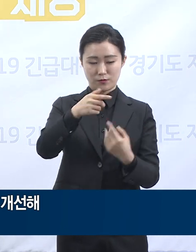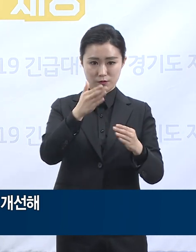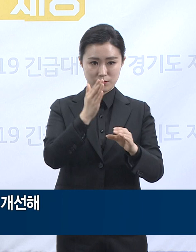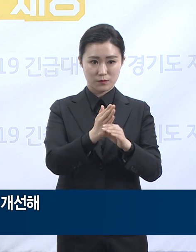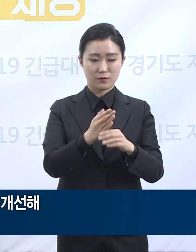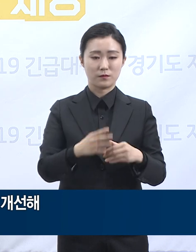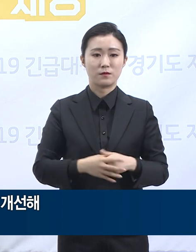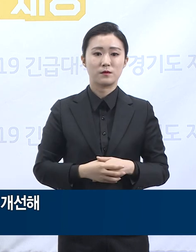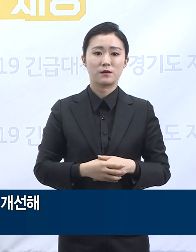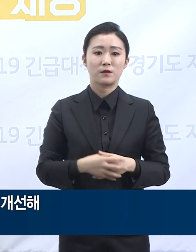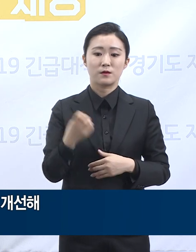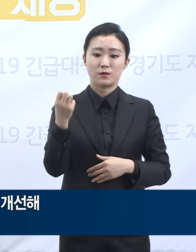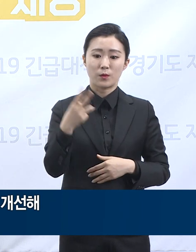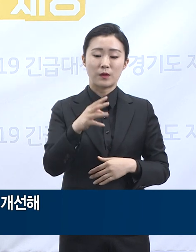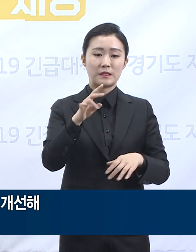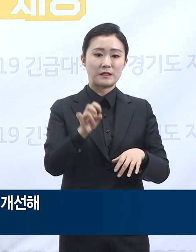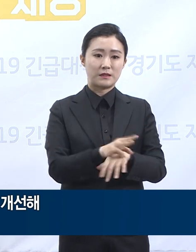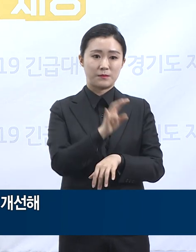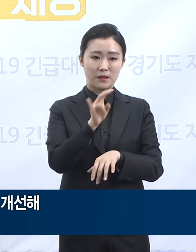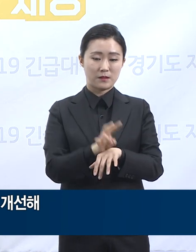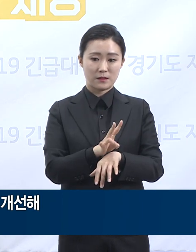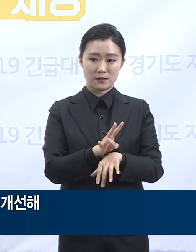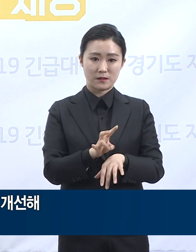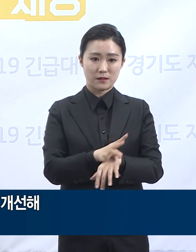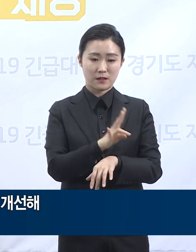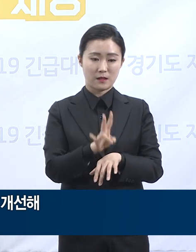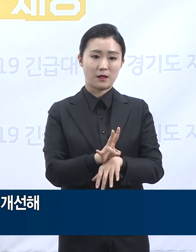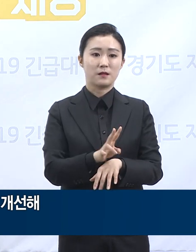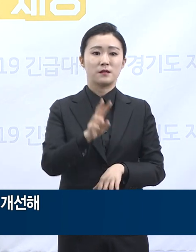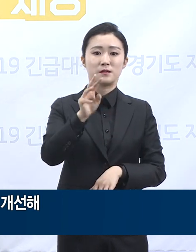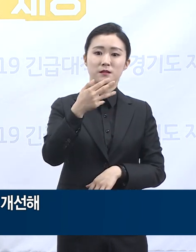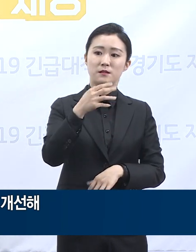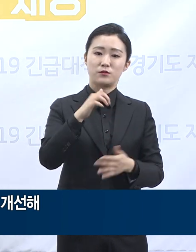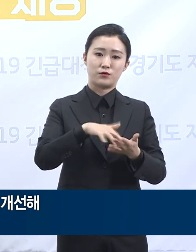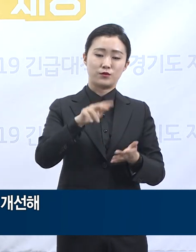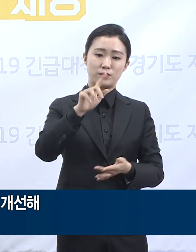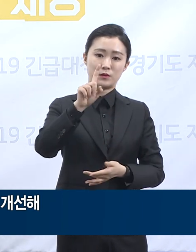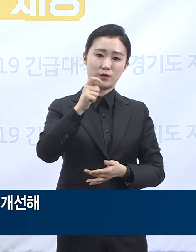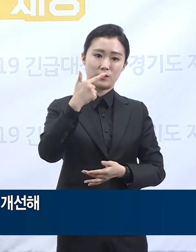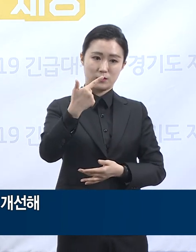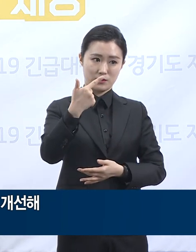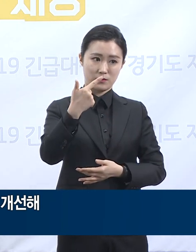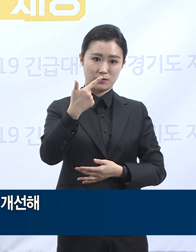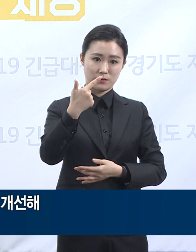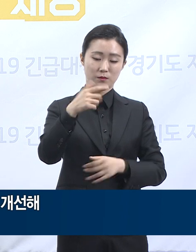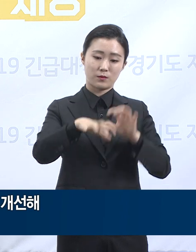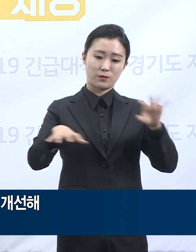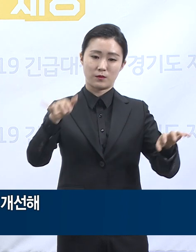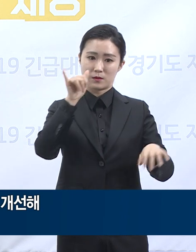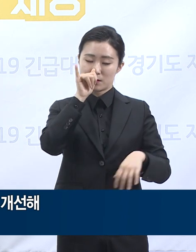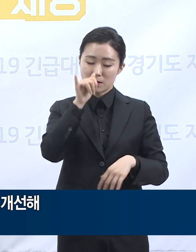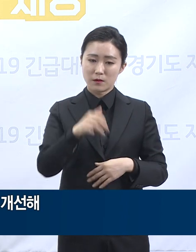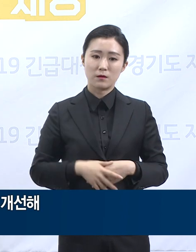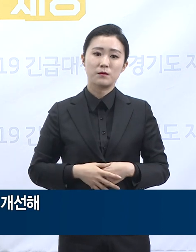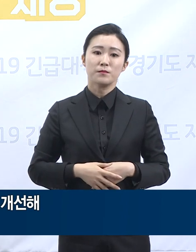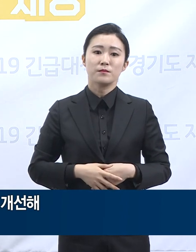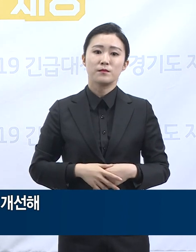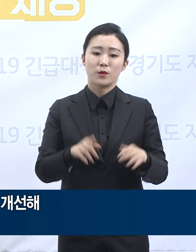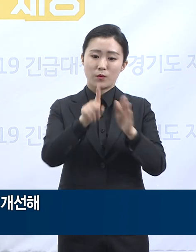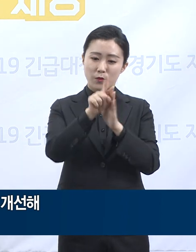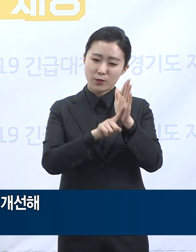또한 20세 시간 운영하는 곳도 16개소 있습니다. 섭씨 30도가 넘는 무더위 속에서 레벨 D